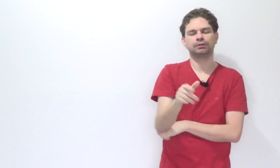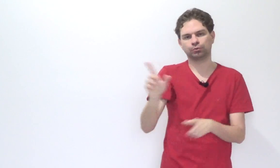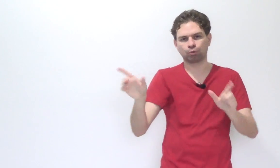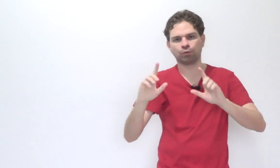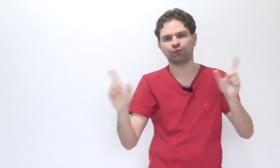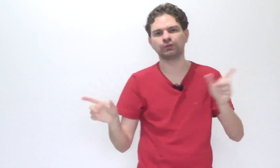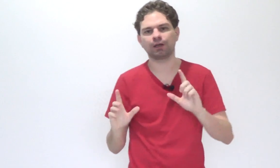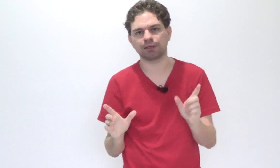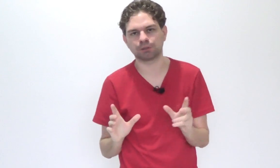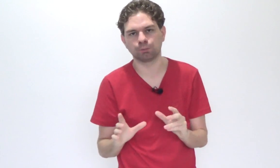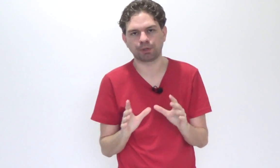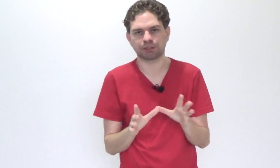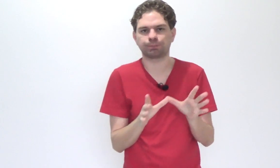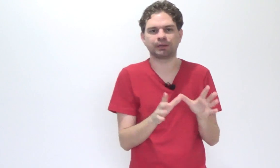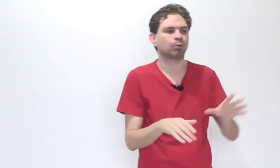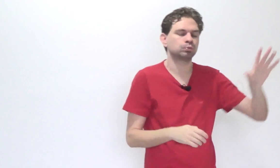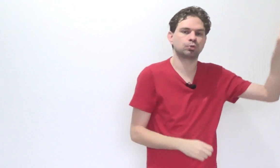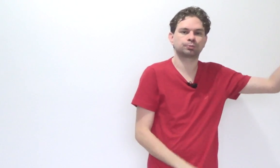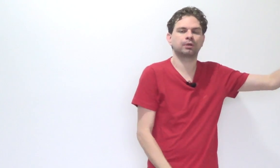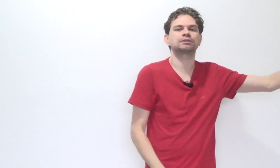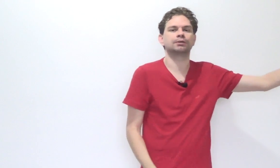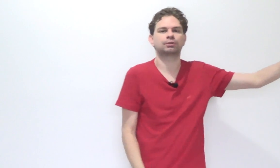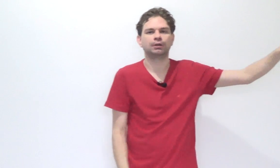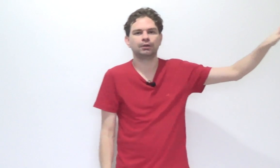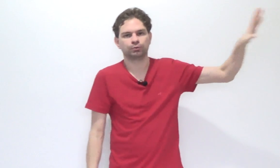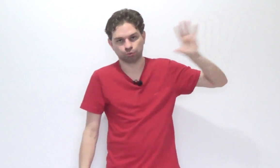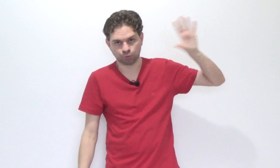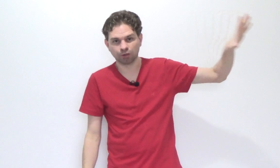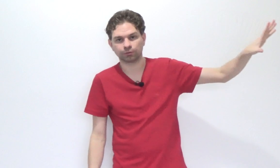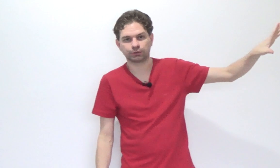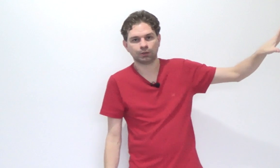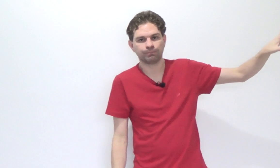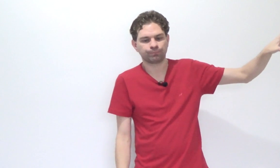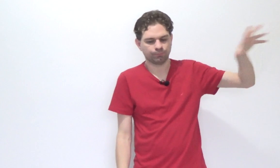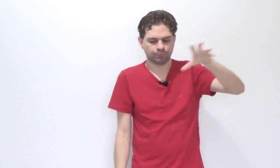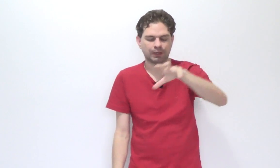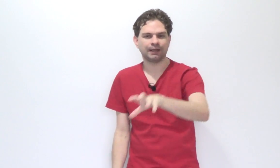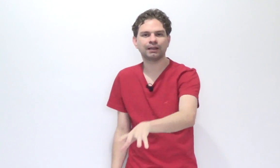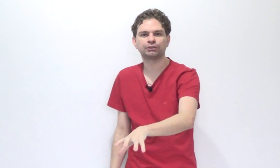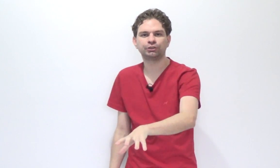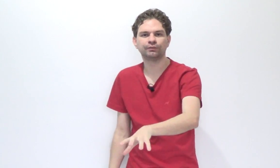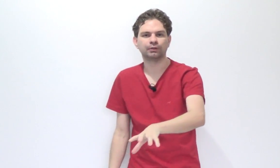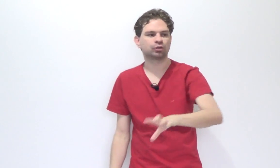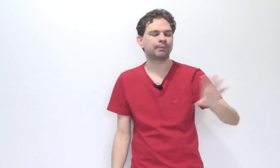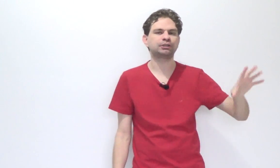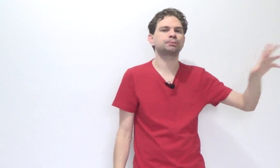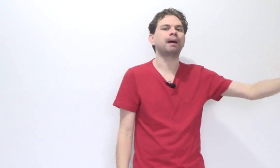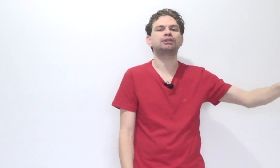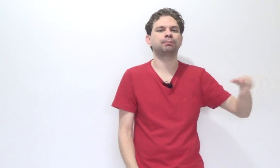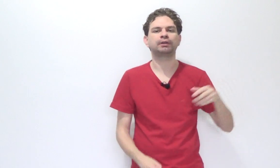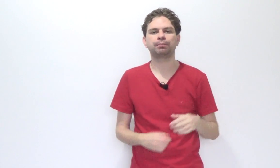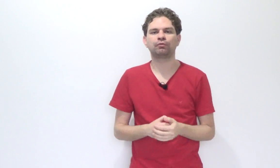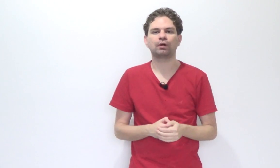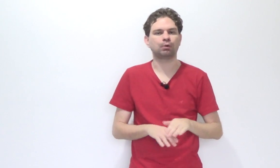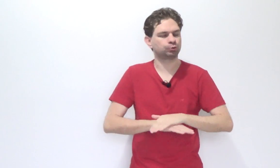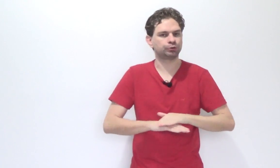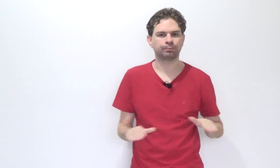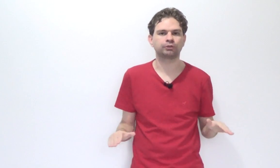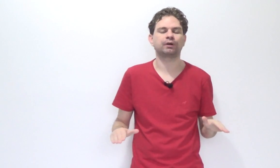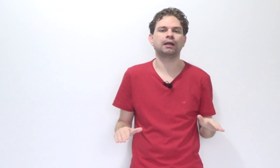Então, não confunda a relação do processo penal com os outros processos. Nos outros, na relativa, somente as partes podem provocar, o juiz não pode falar